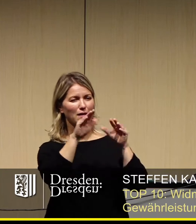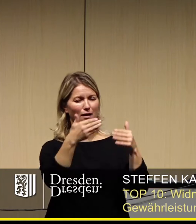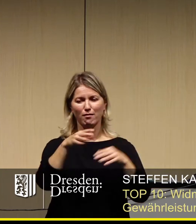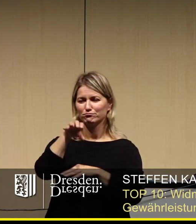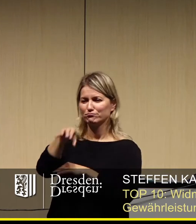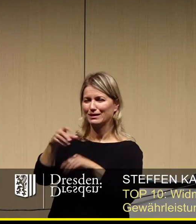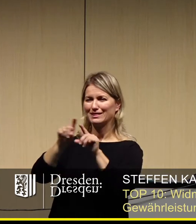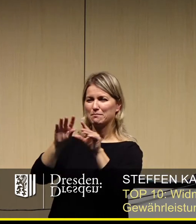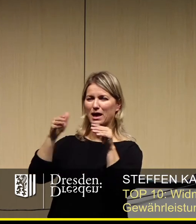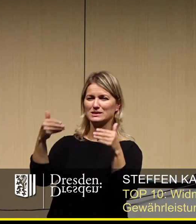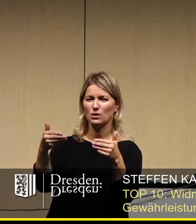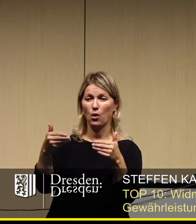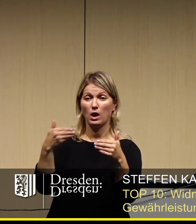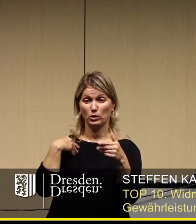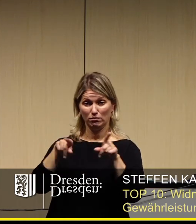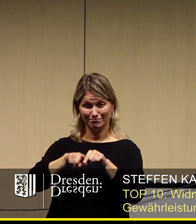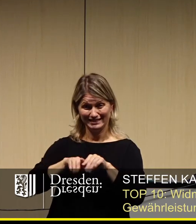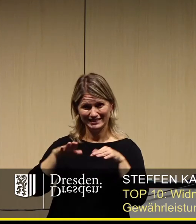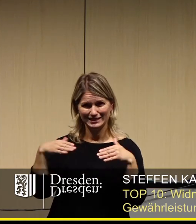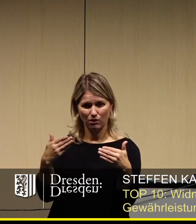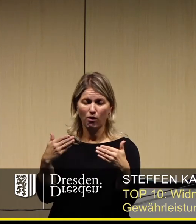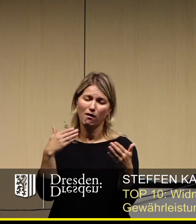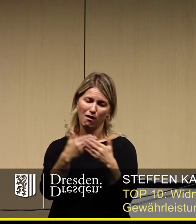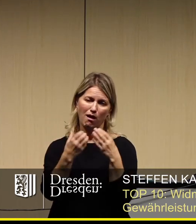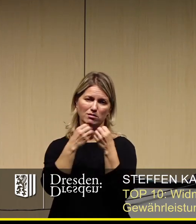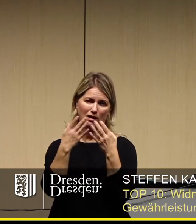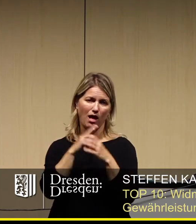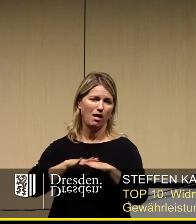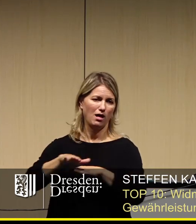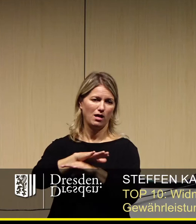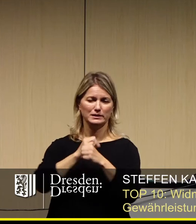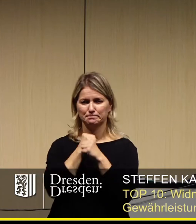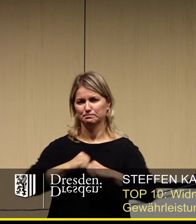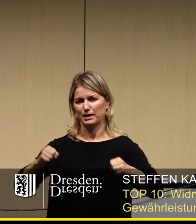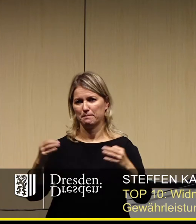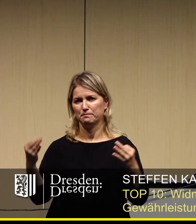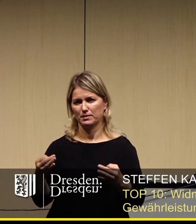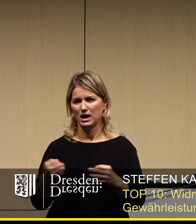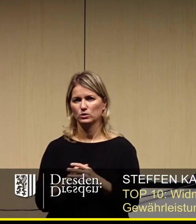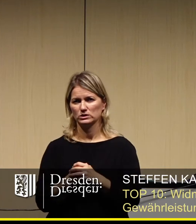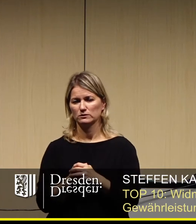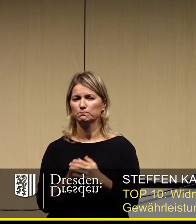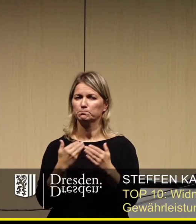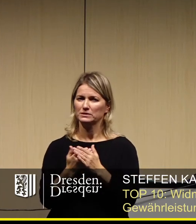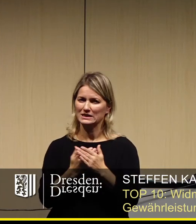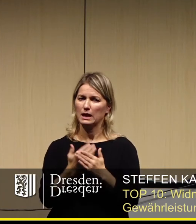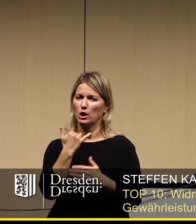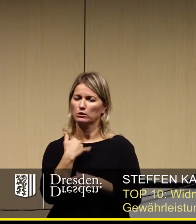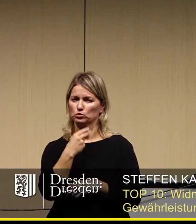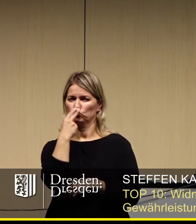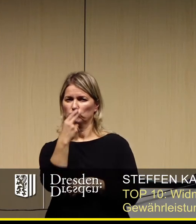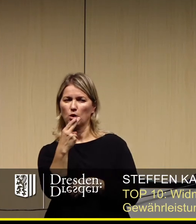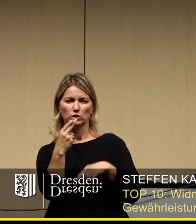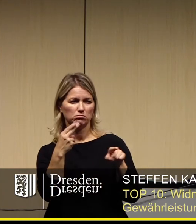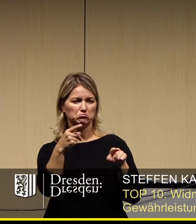das ist mehr Fläche. Und deshalb ist es logisch, dass wir heute und wirklich sinnvoll weitere Flächen ausweisen,